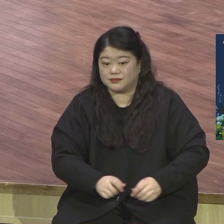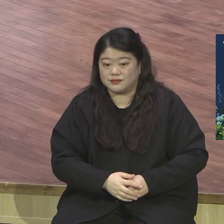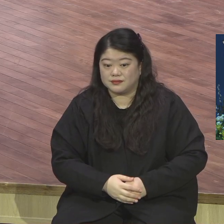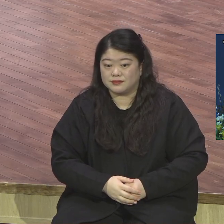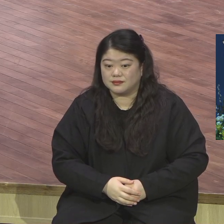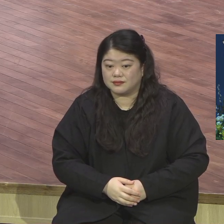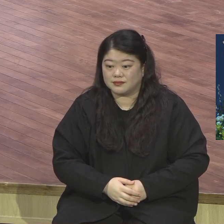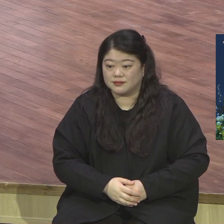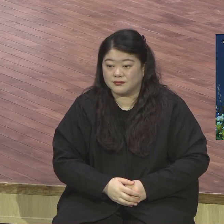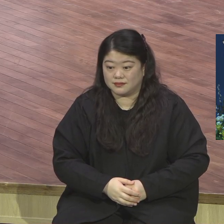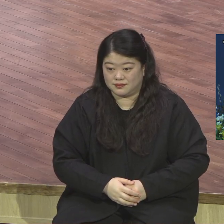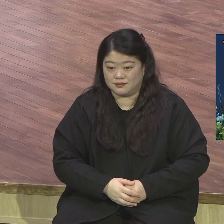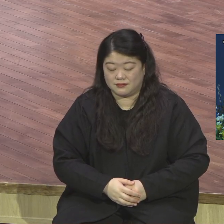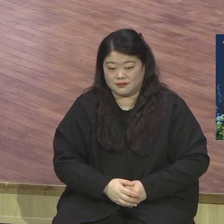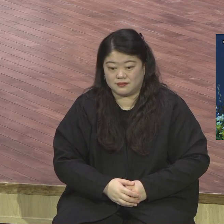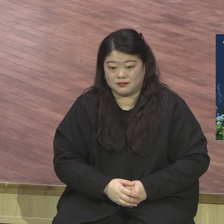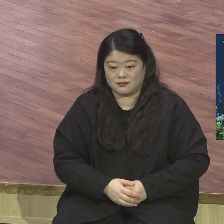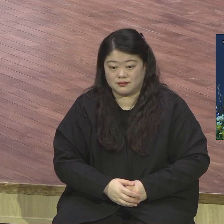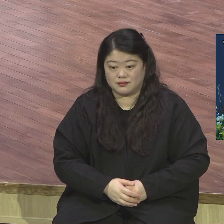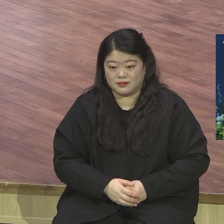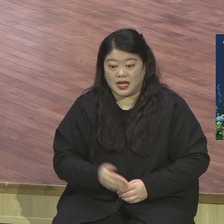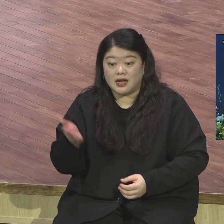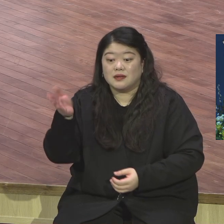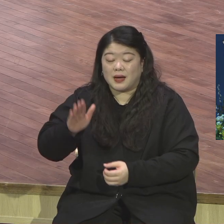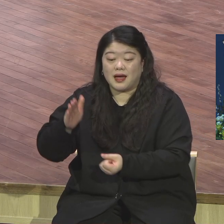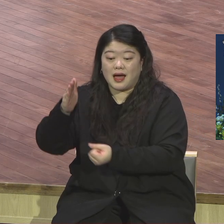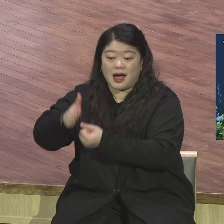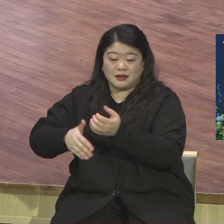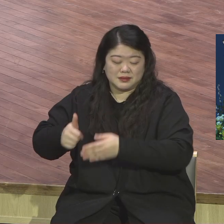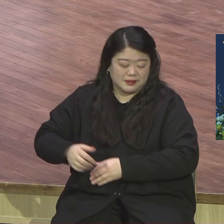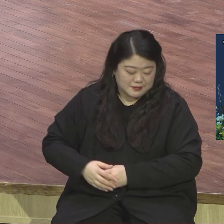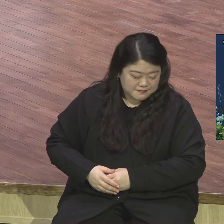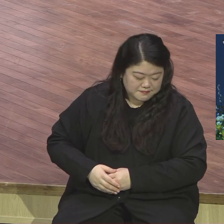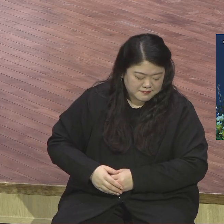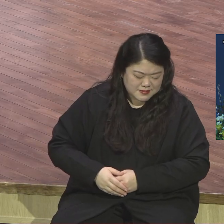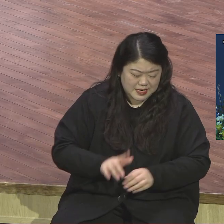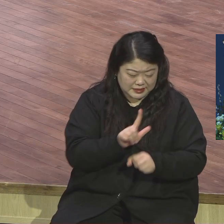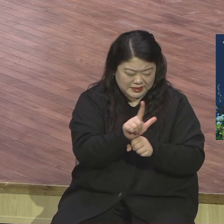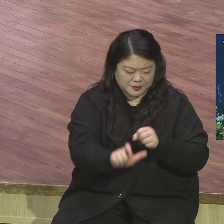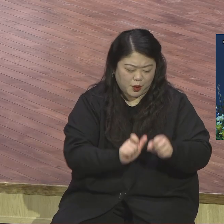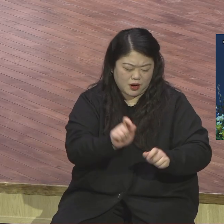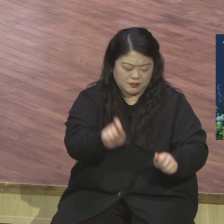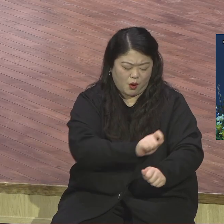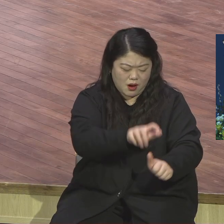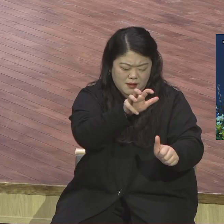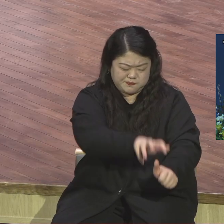하나님께서 본문 19절에 오늘부터는 내가 내게 복을 주리라